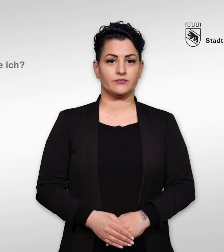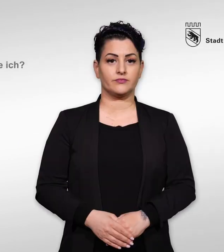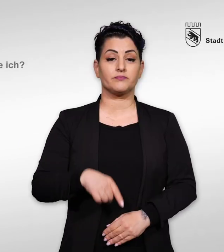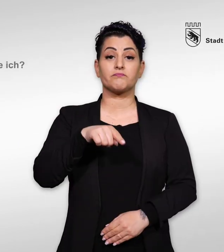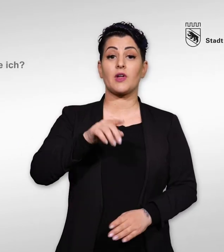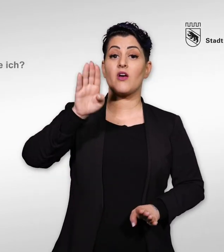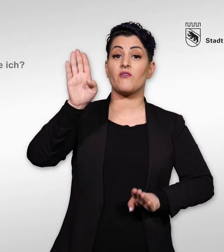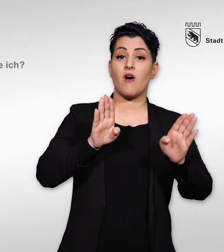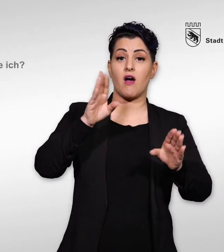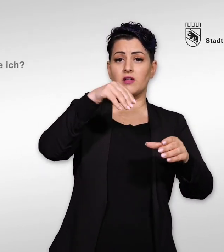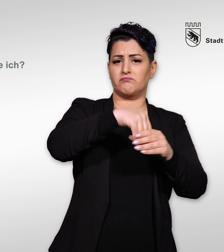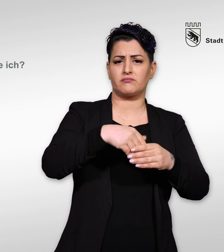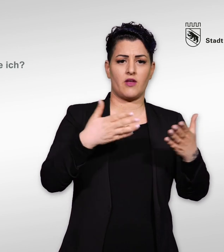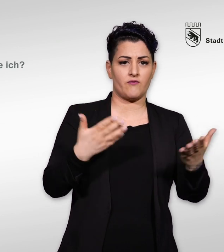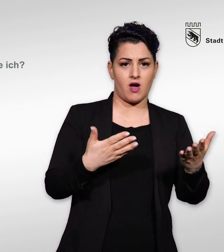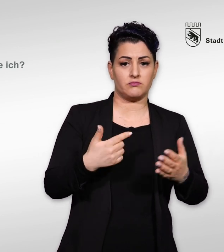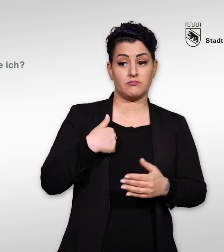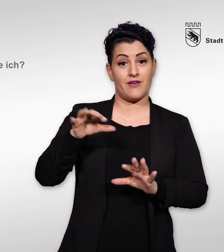Was sind Wahlen und wie wähle ich?